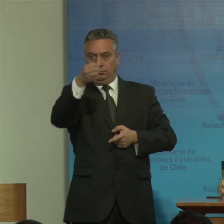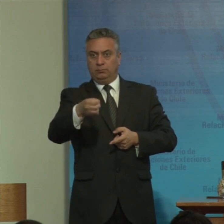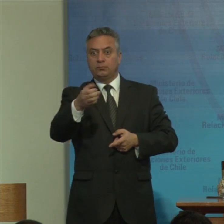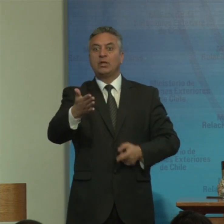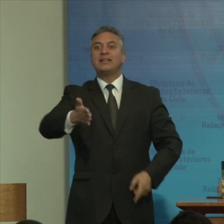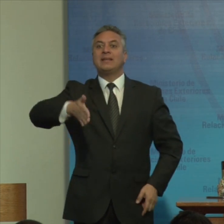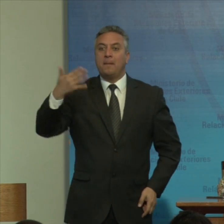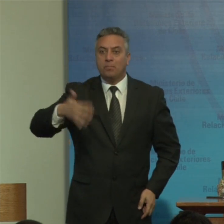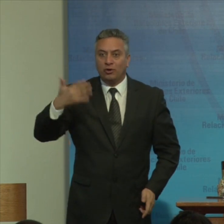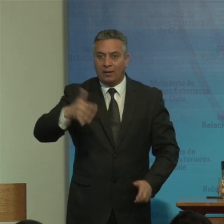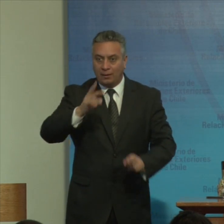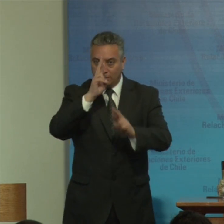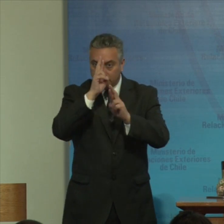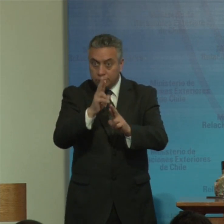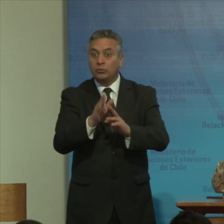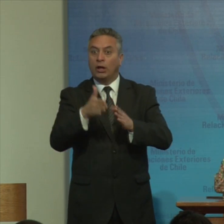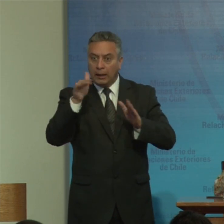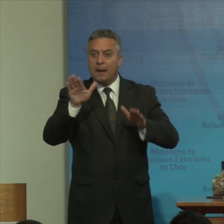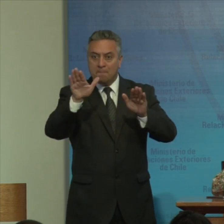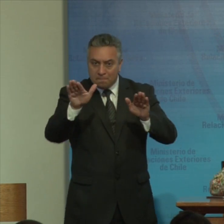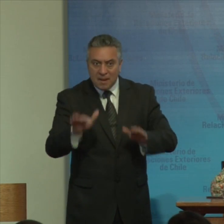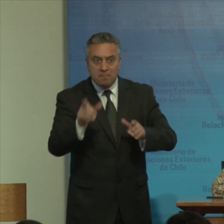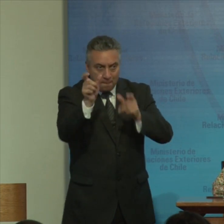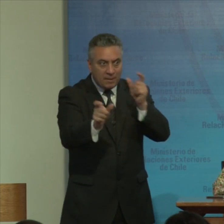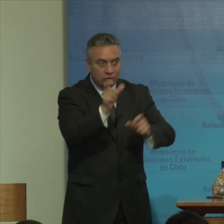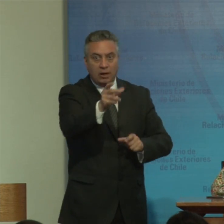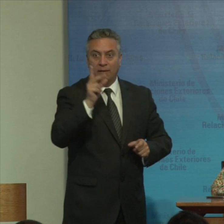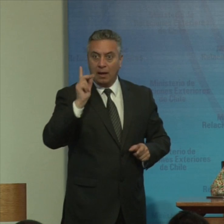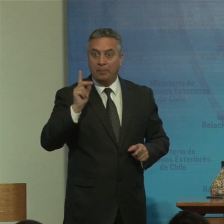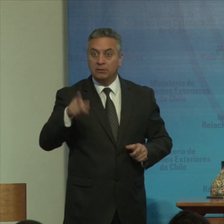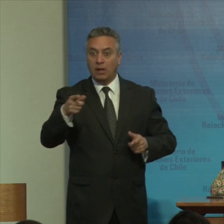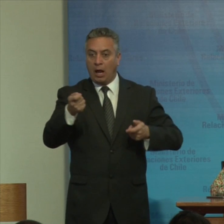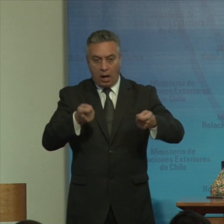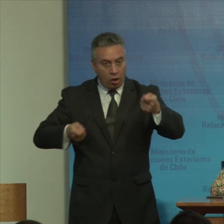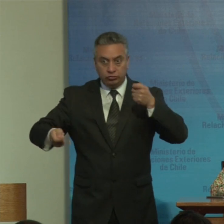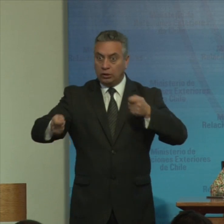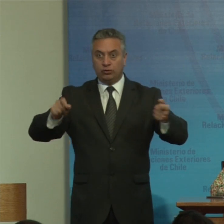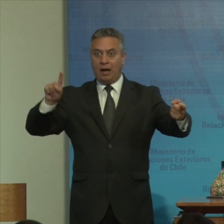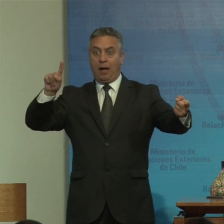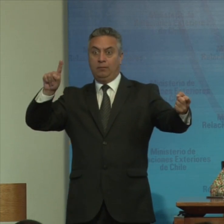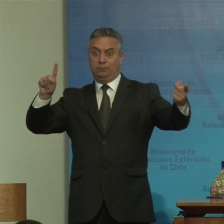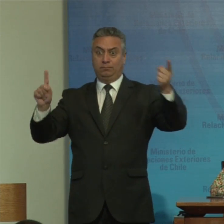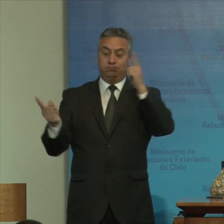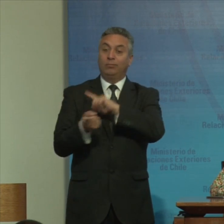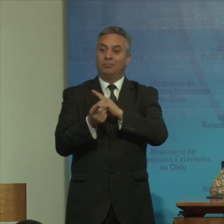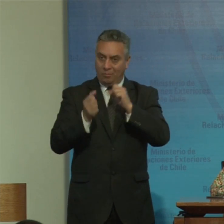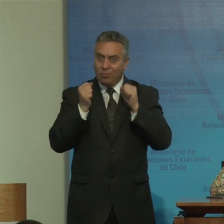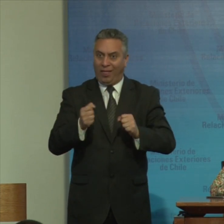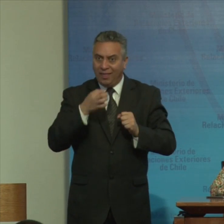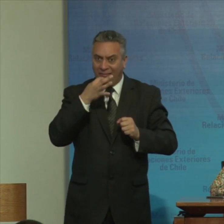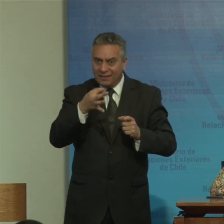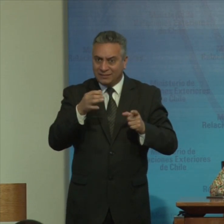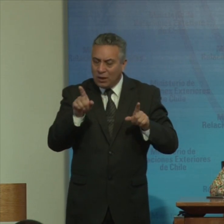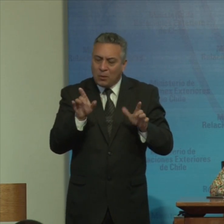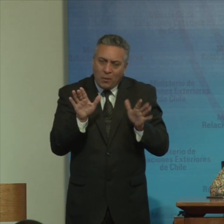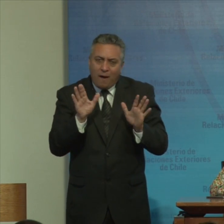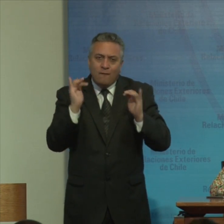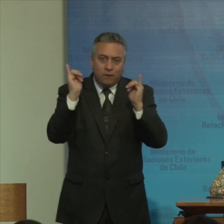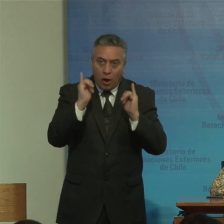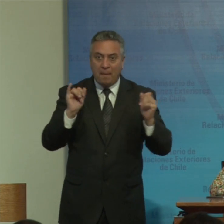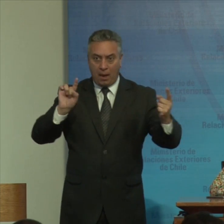las personas con discapacidad mismas se dio vuelta un poco a las negociaciones para decirlo así y eso